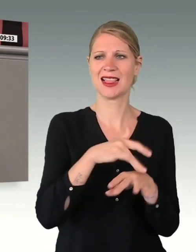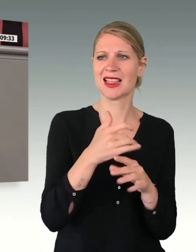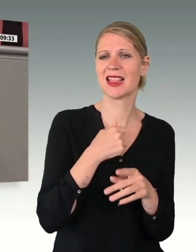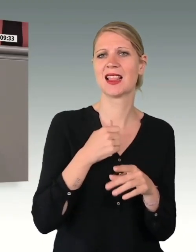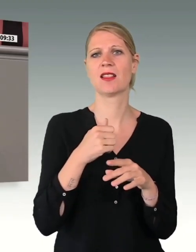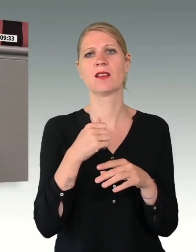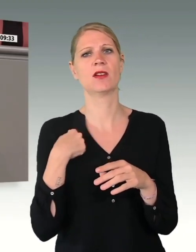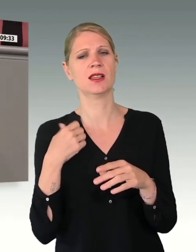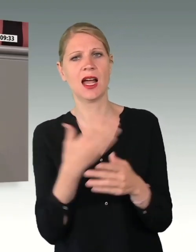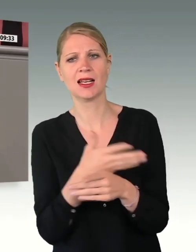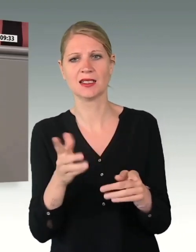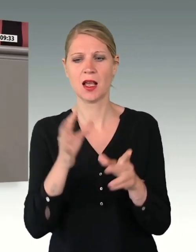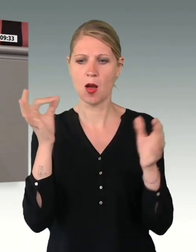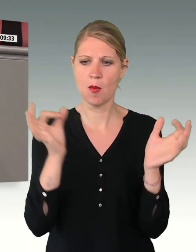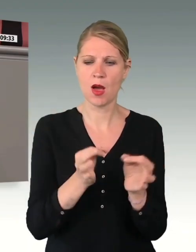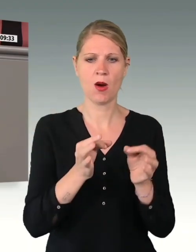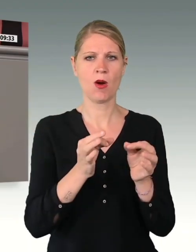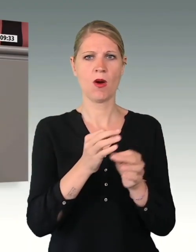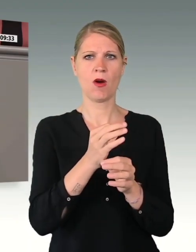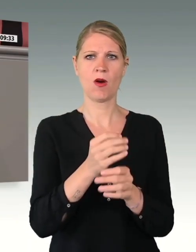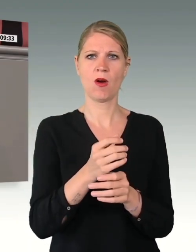angemessen versorgt und betreut wird.